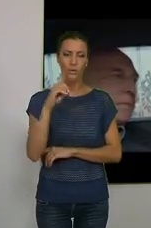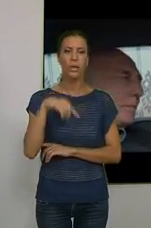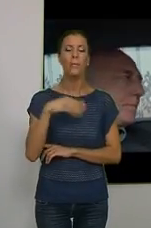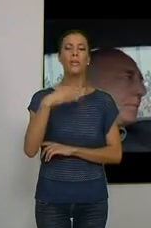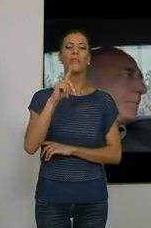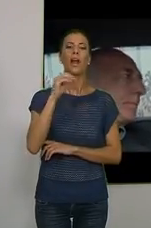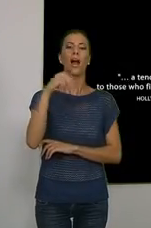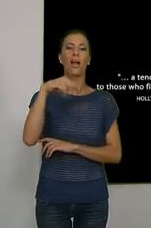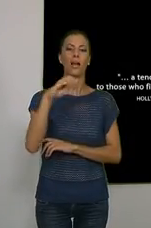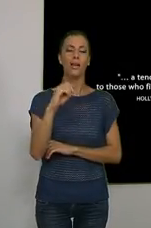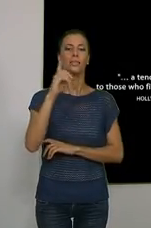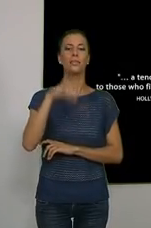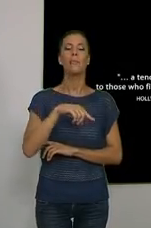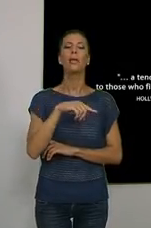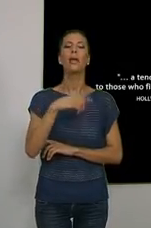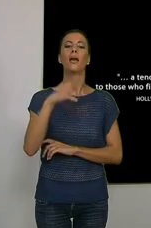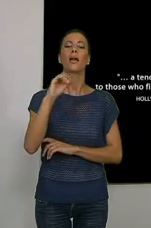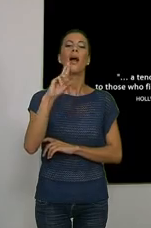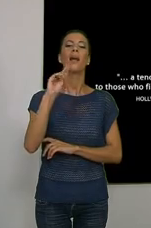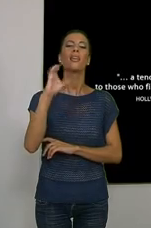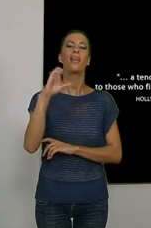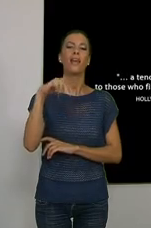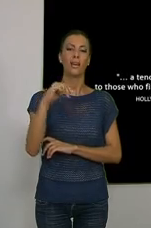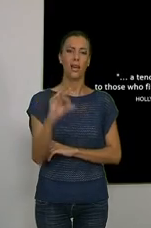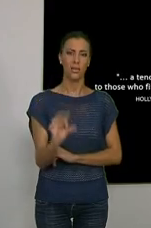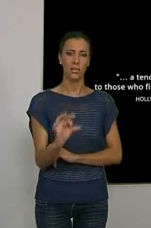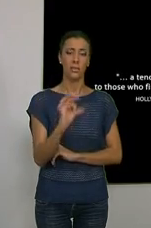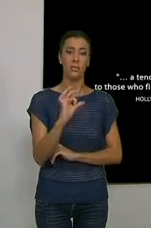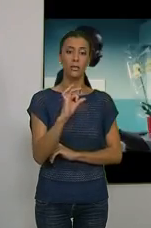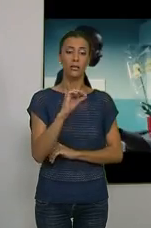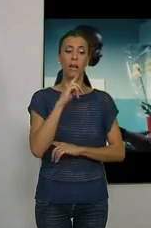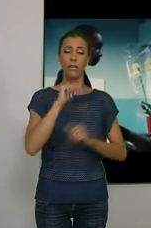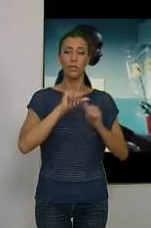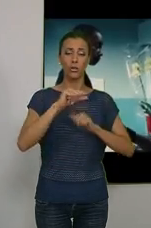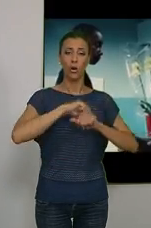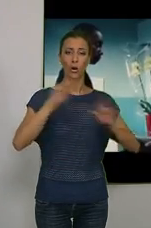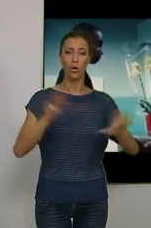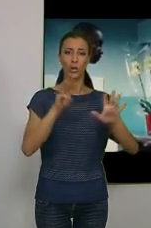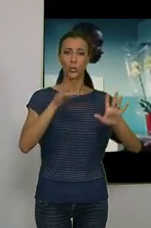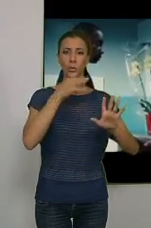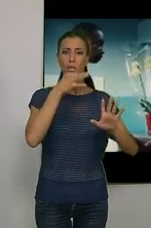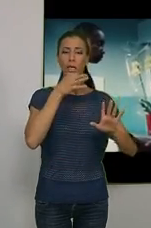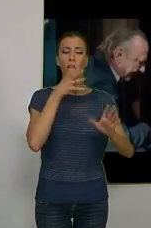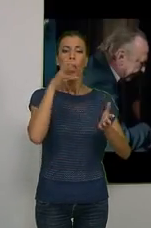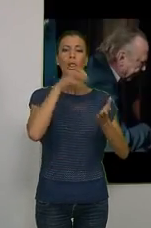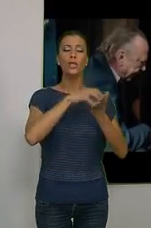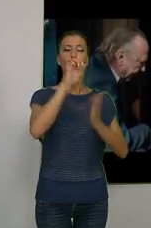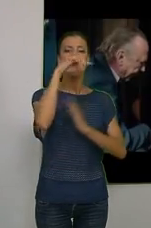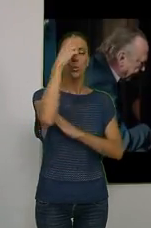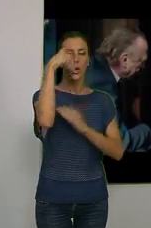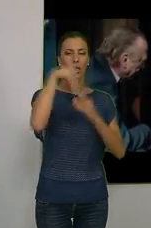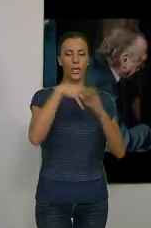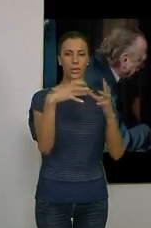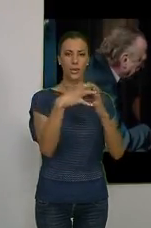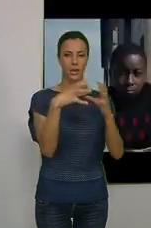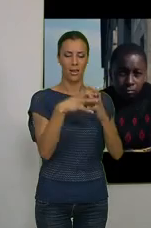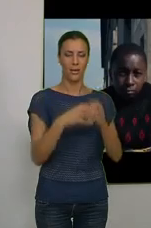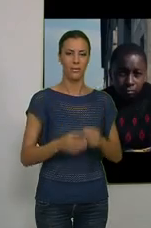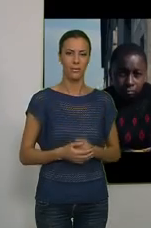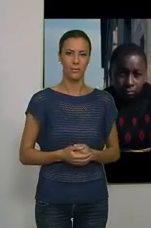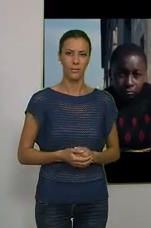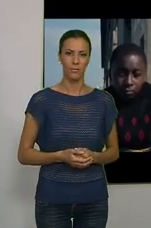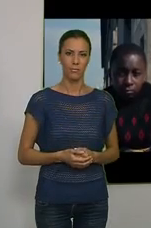Francisca Cárdenas. La exhibición será a partir de las 20 horas en el Centro Cultural de Caja Granada.